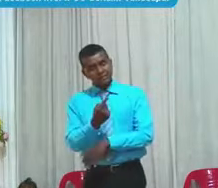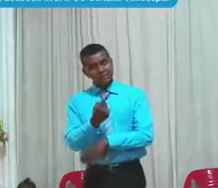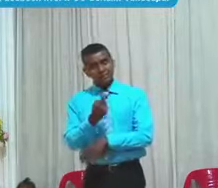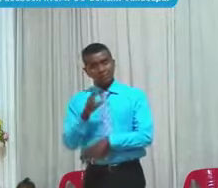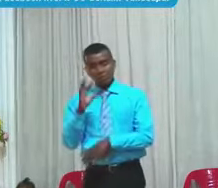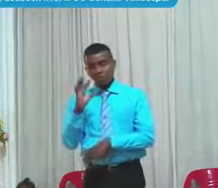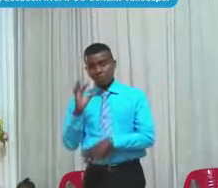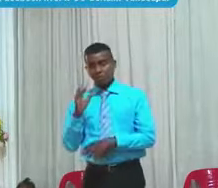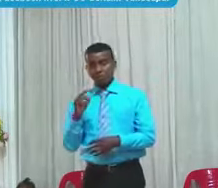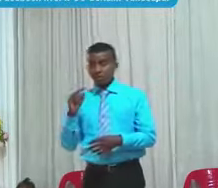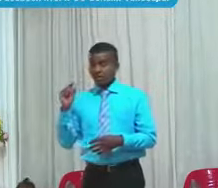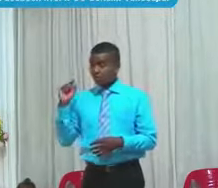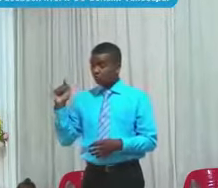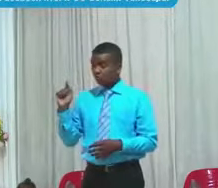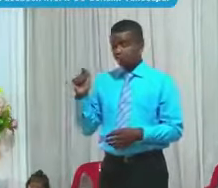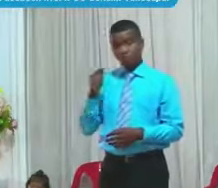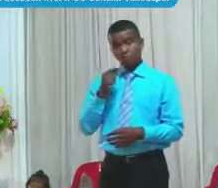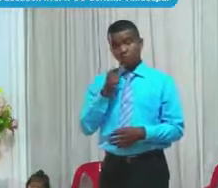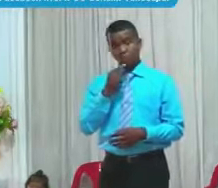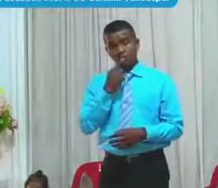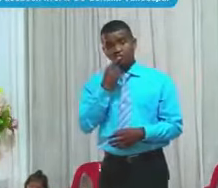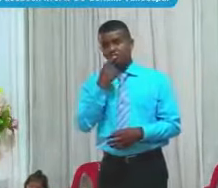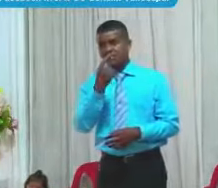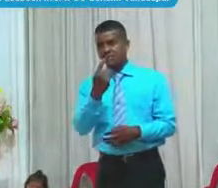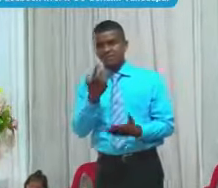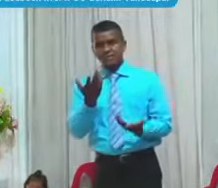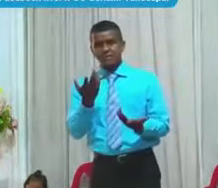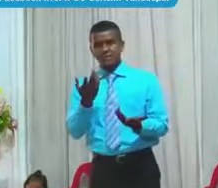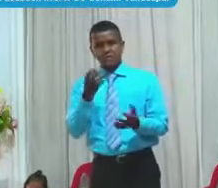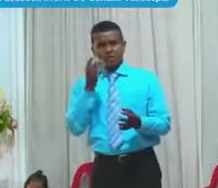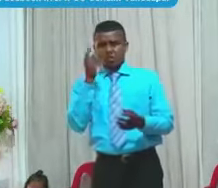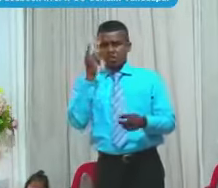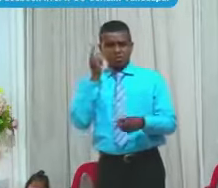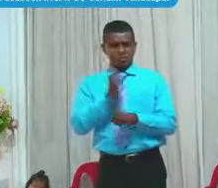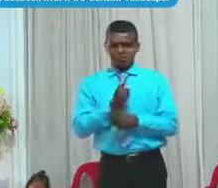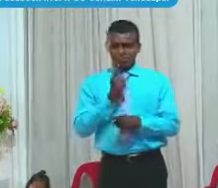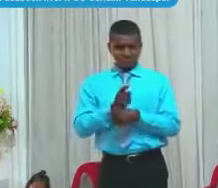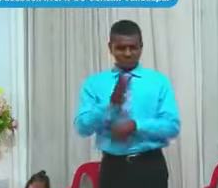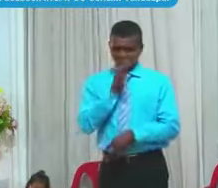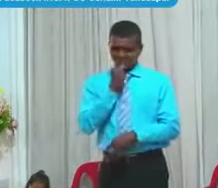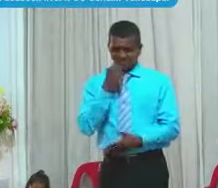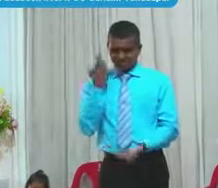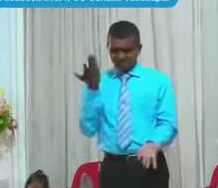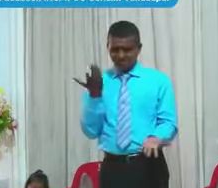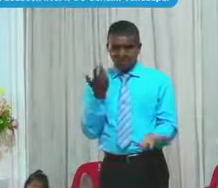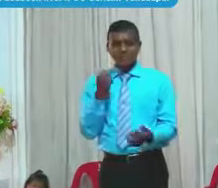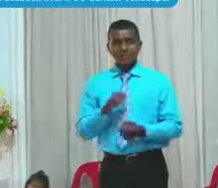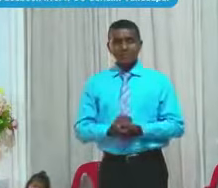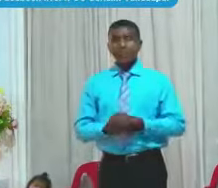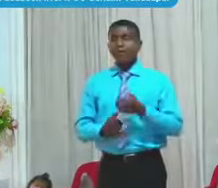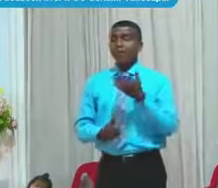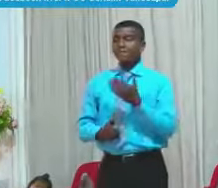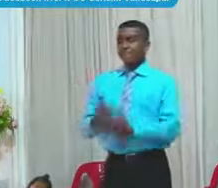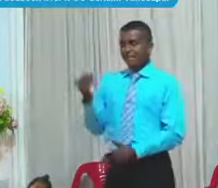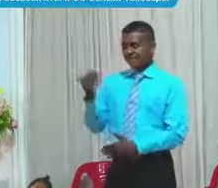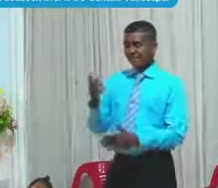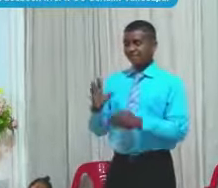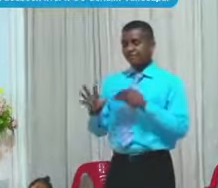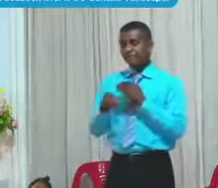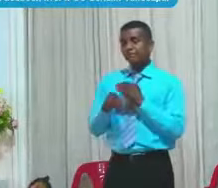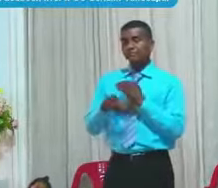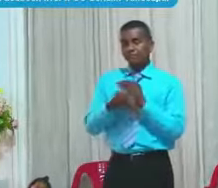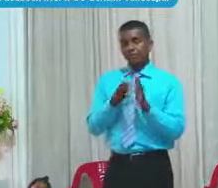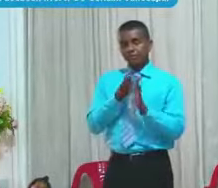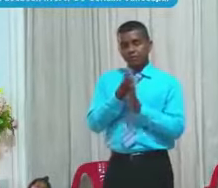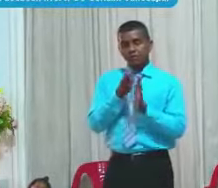No era correcto No había hablado justamente Y empieza a Argumentar Algunas